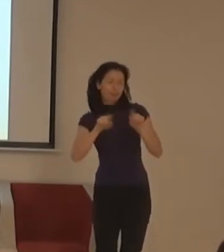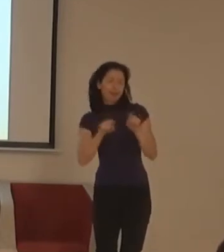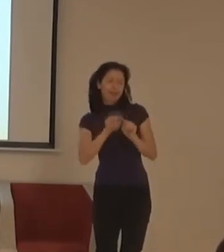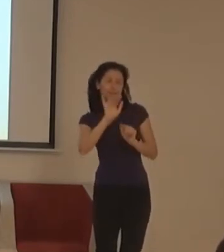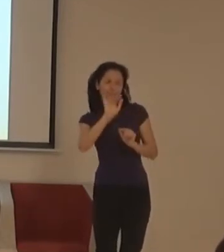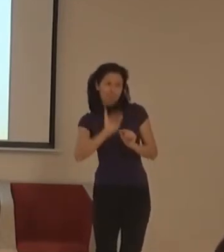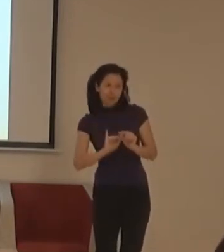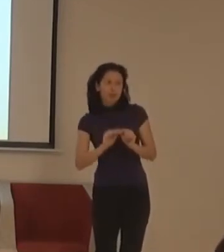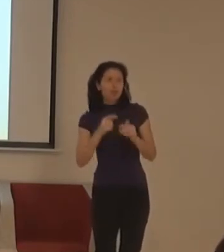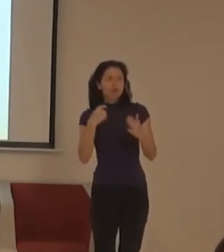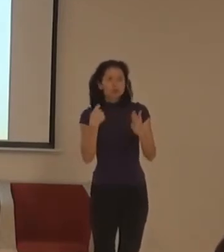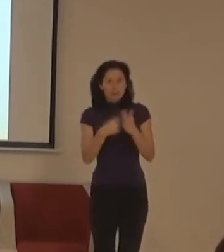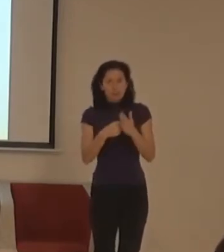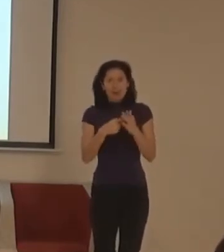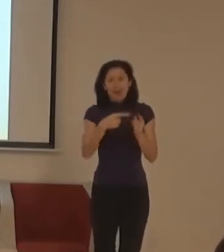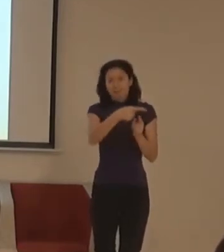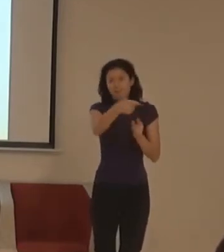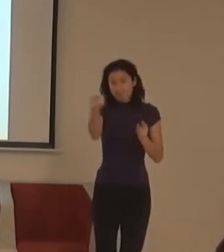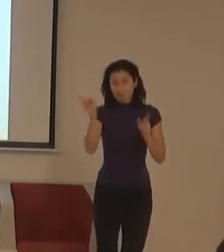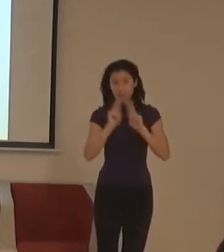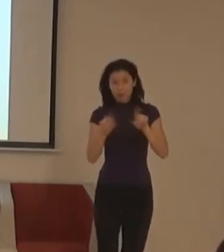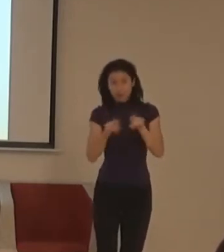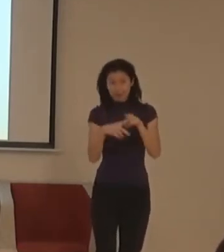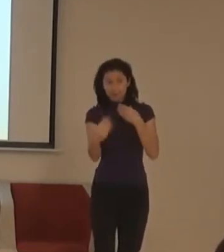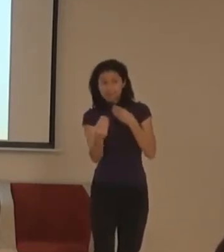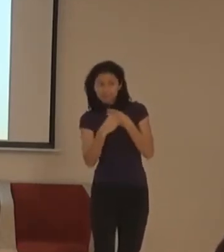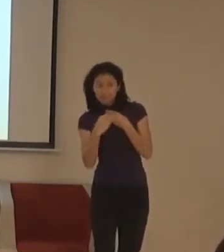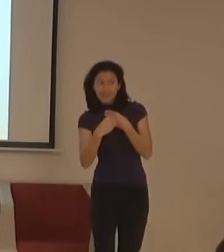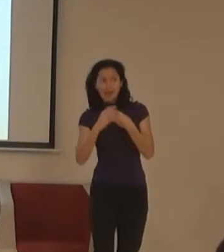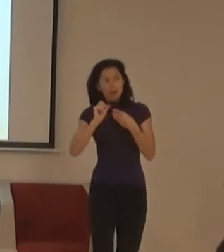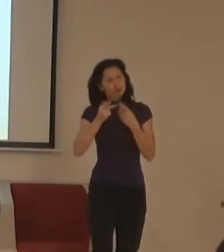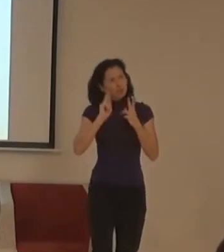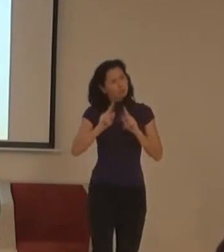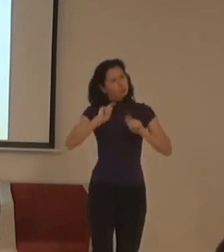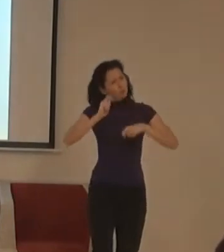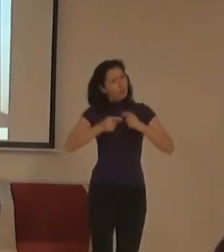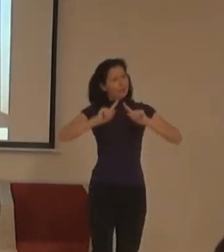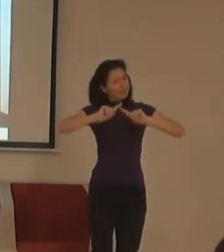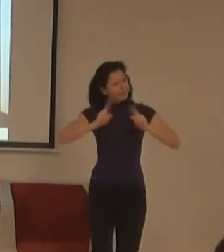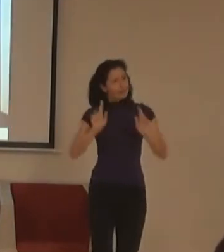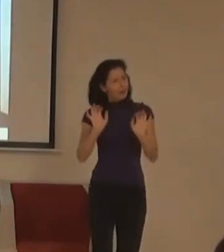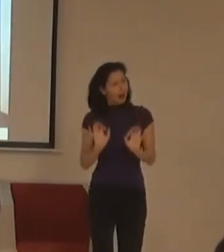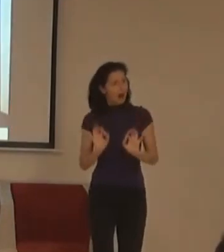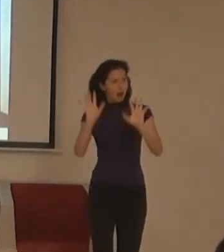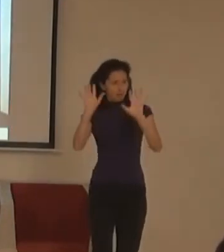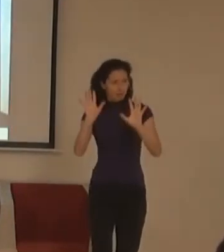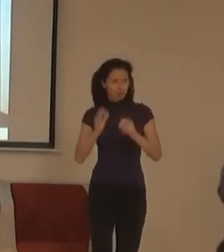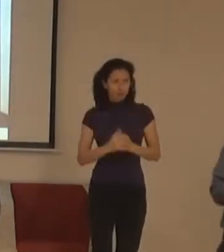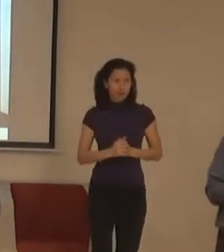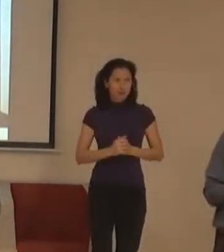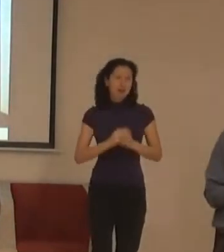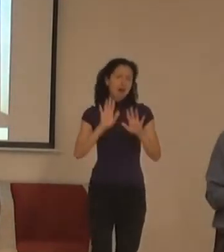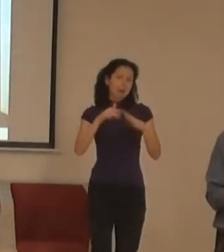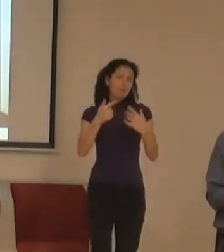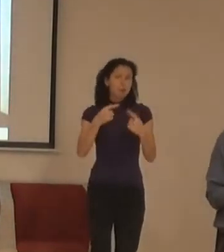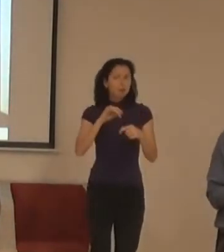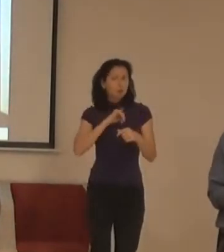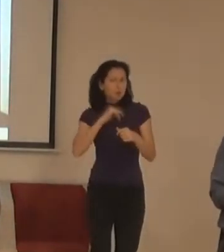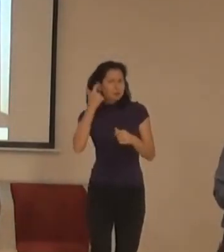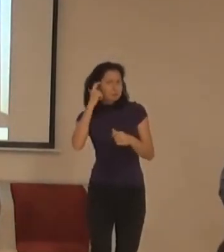nebo že sami mě budete bombardovat tím, co by vlastně šli udělat jinak. První je tady KEMP.